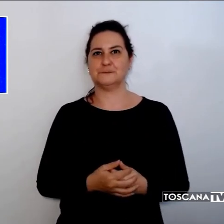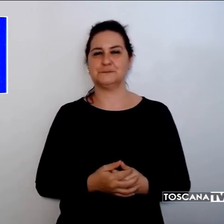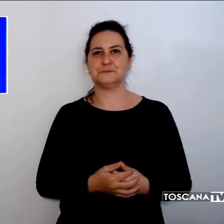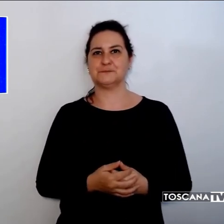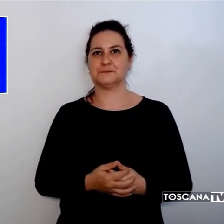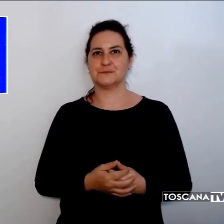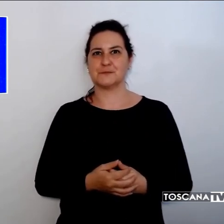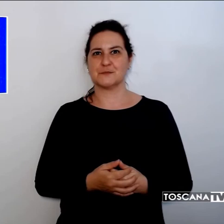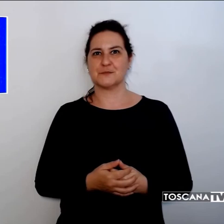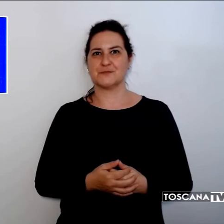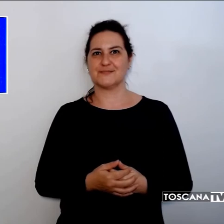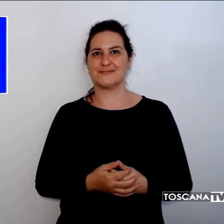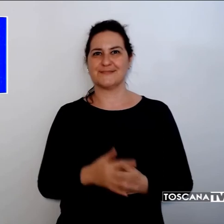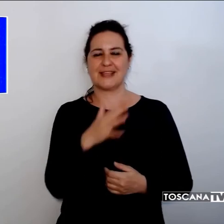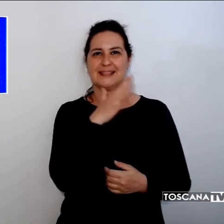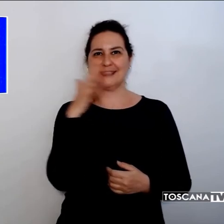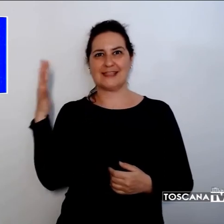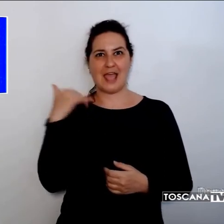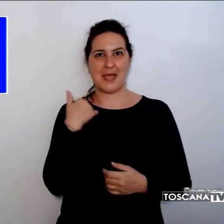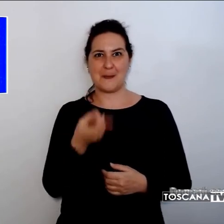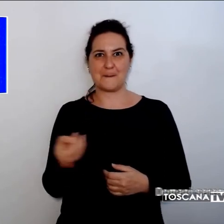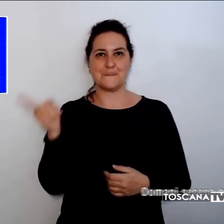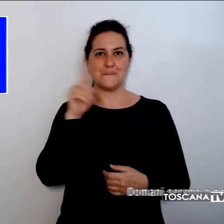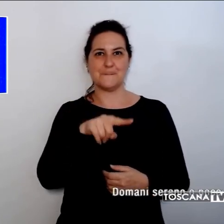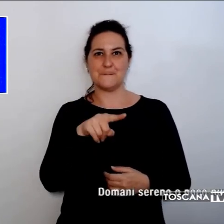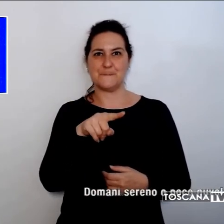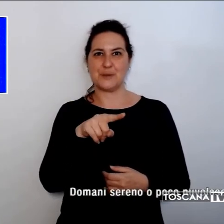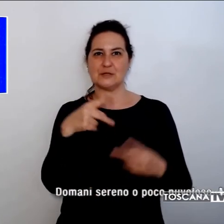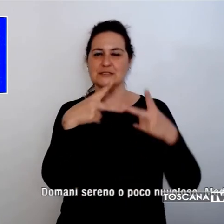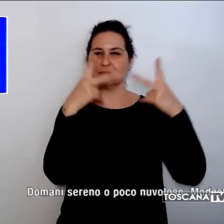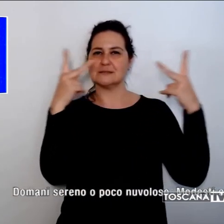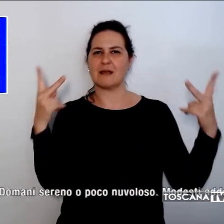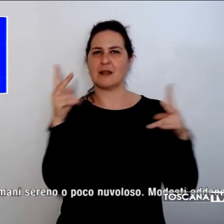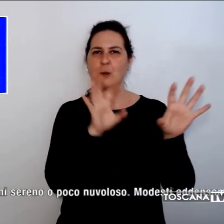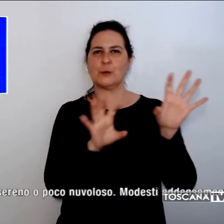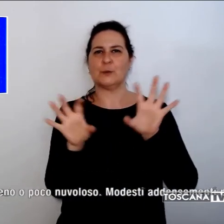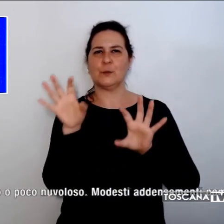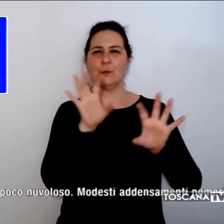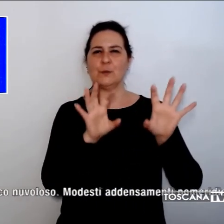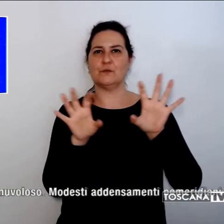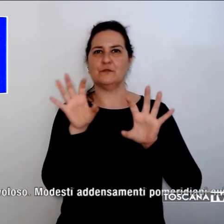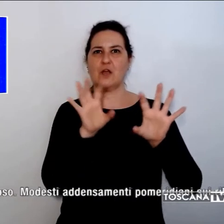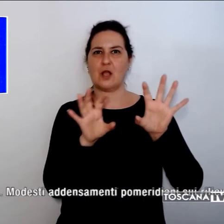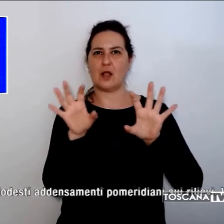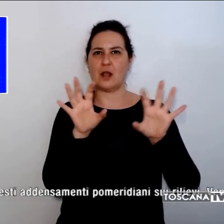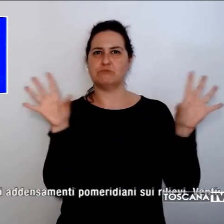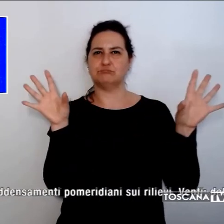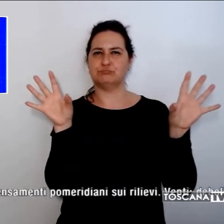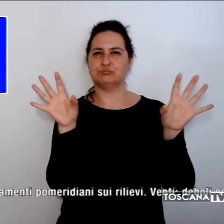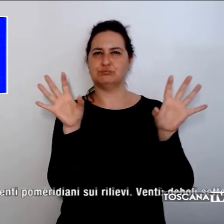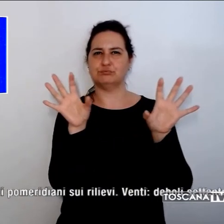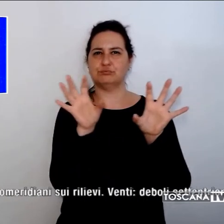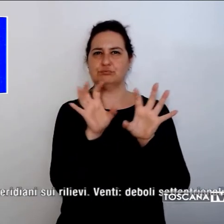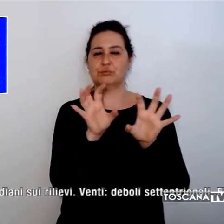Chiudiamo con le previsioni meteo per domani sereno o poco nuvoloso, modesti addensamenti pomeridiani